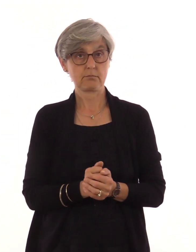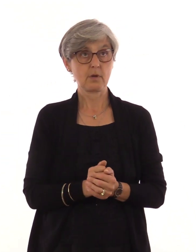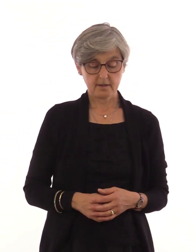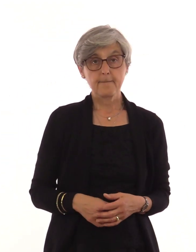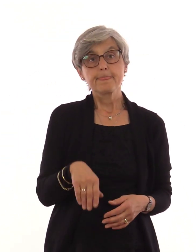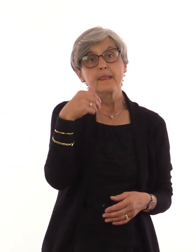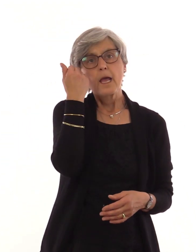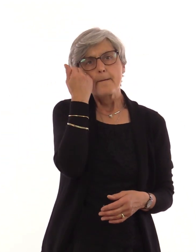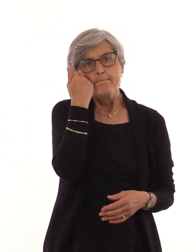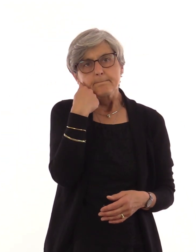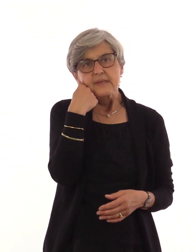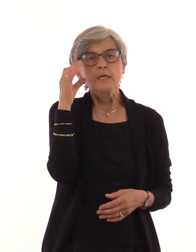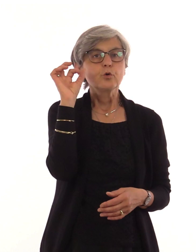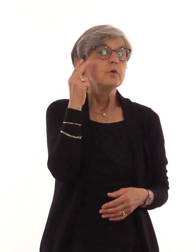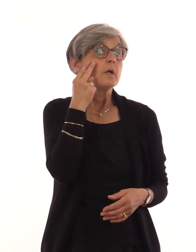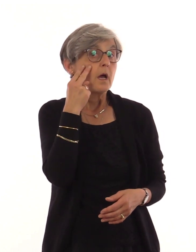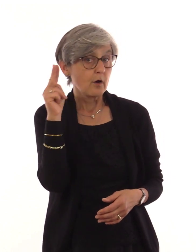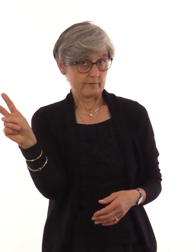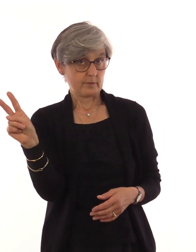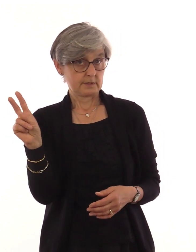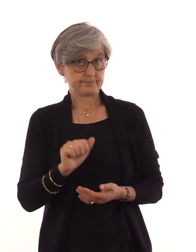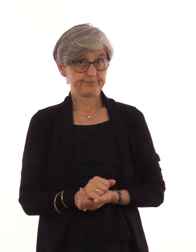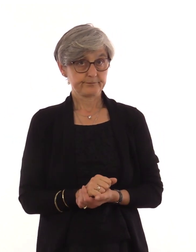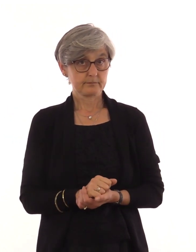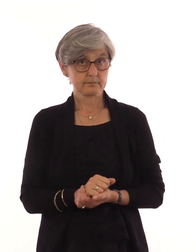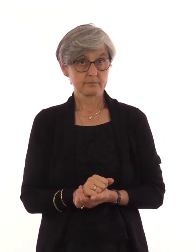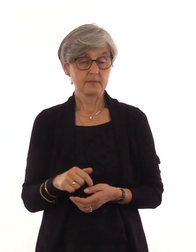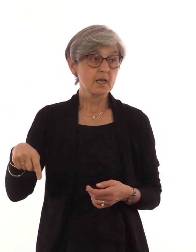Bitte bei der Wahl gut aufpassen.